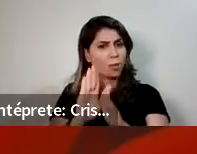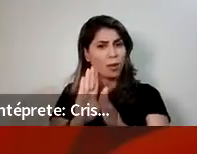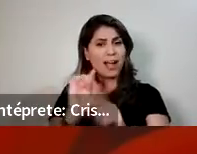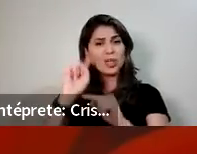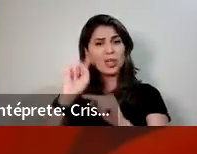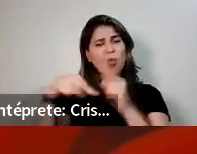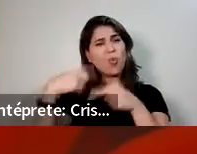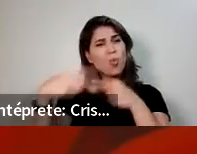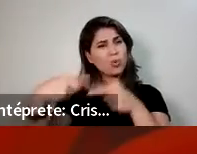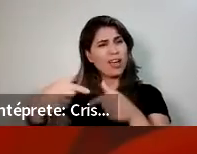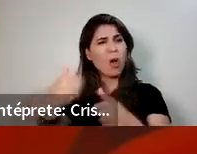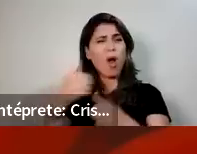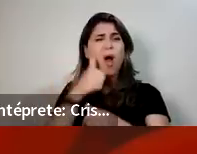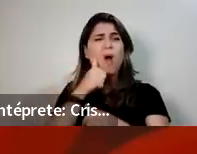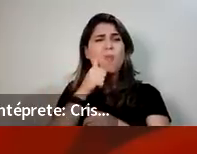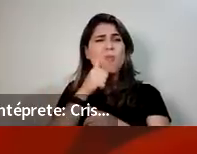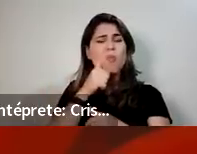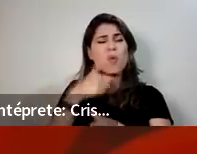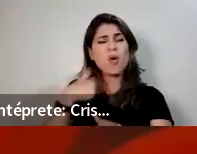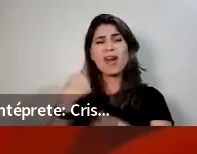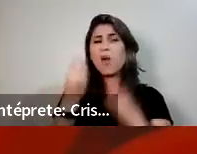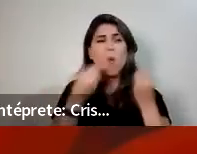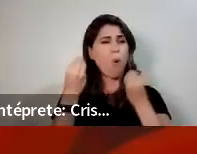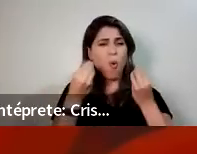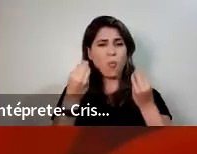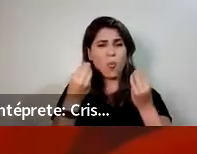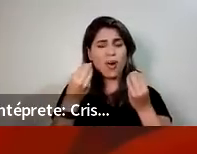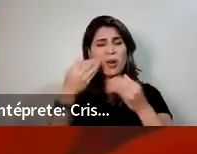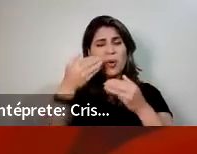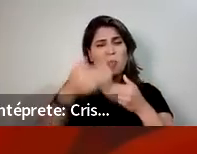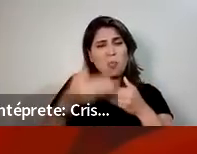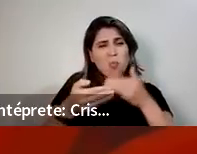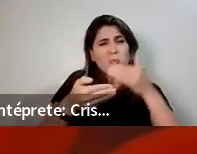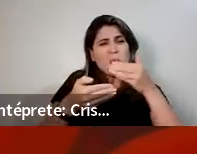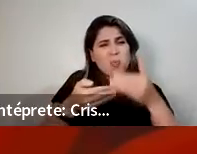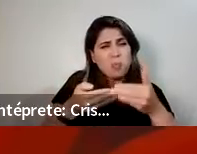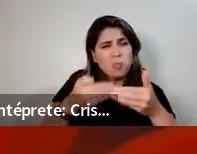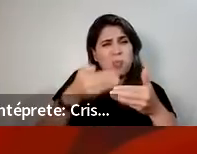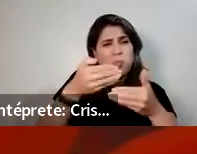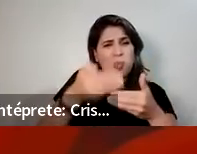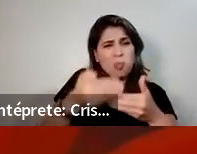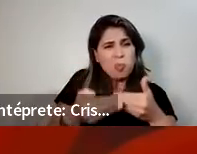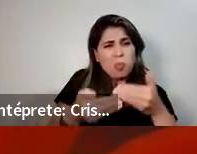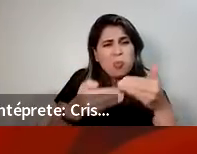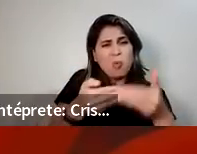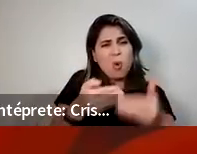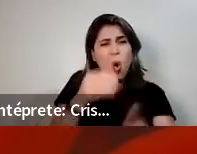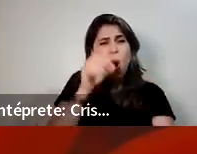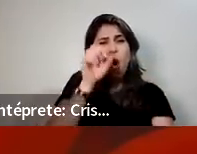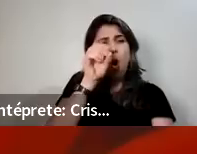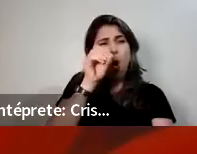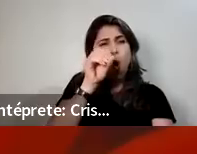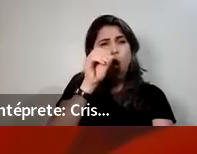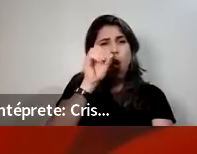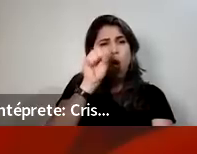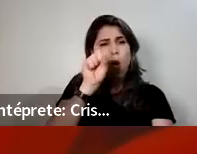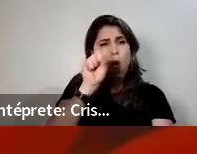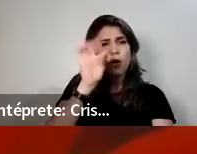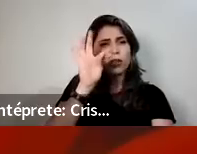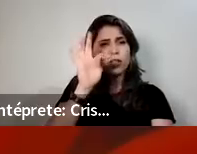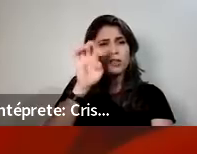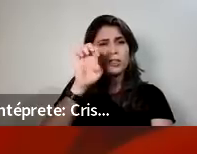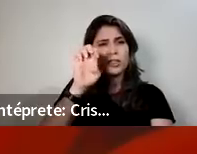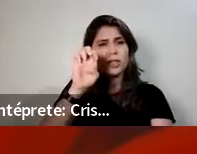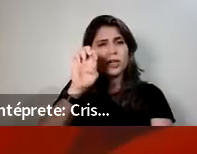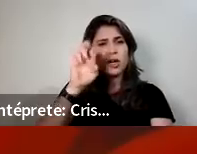osteoporose. Mas a osteoporose é o fator mais forte, né? Da perca